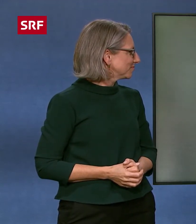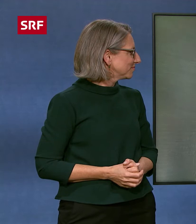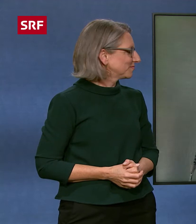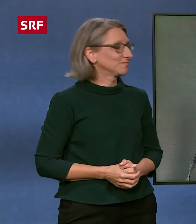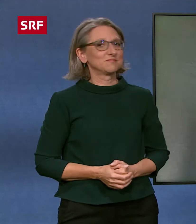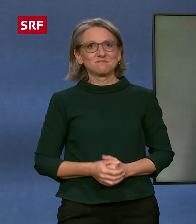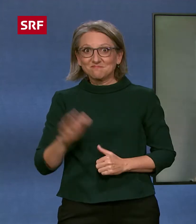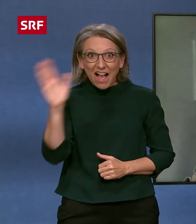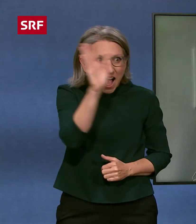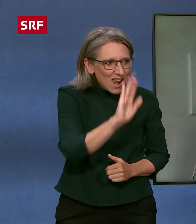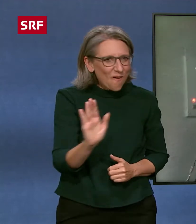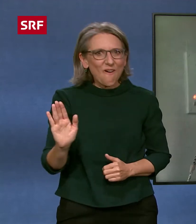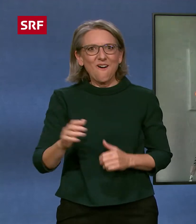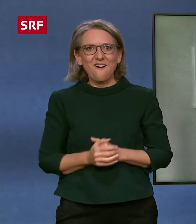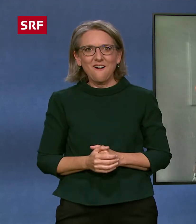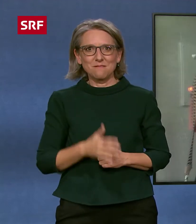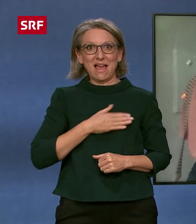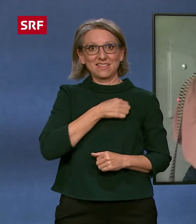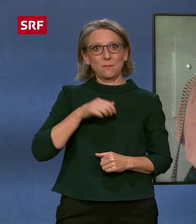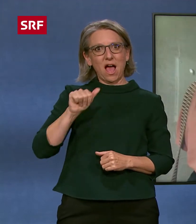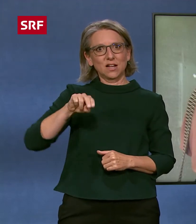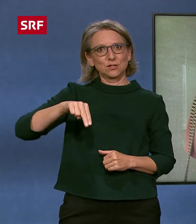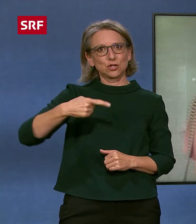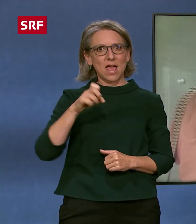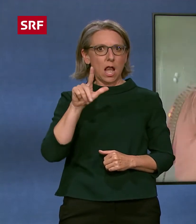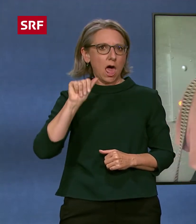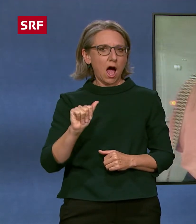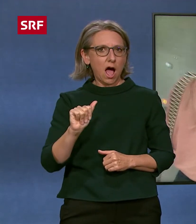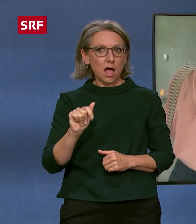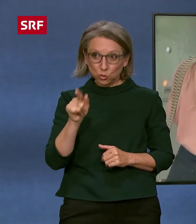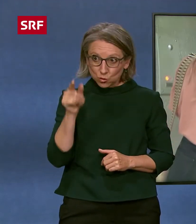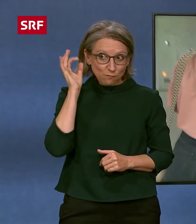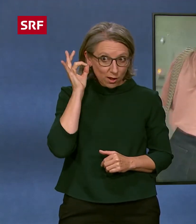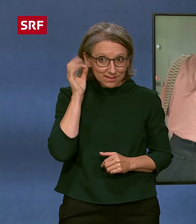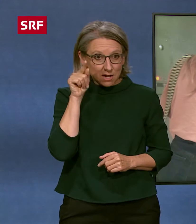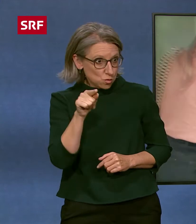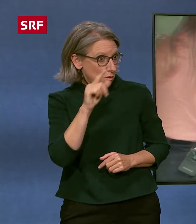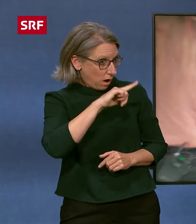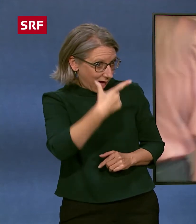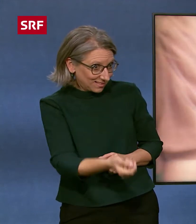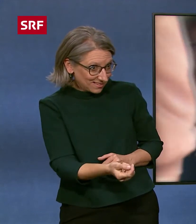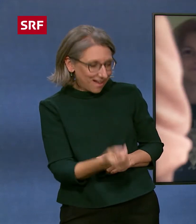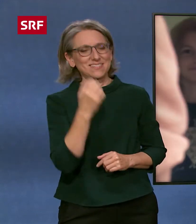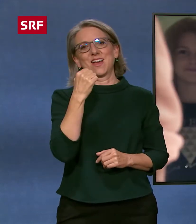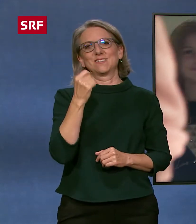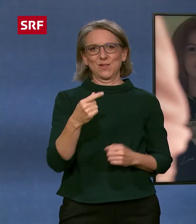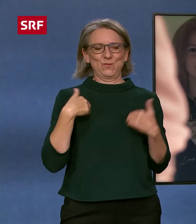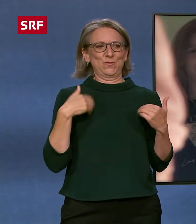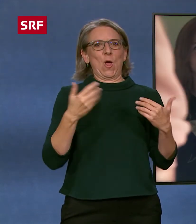Hallo zusammen. Ich bin die Angela. Du bist sicher die Florentina und du bist Ladina. Ja. Freut mich sehr. An der Tür habe ich schon ein